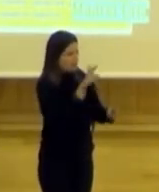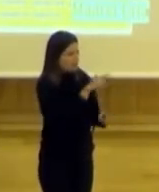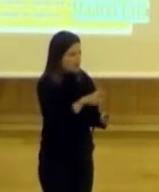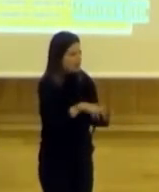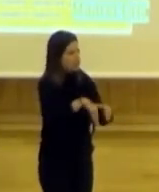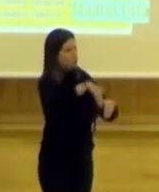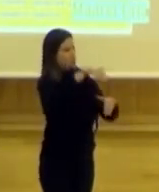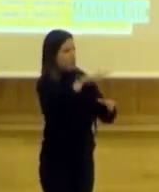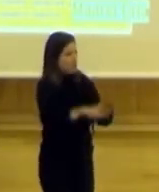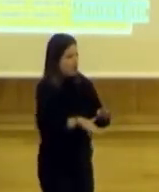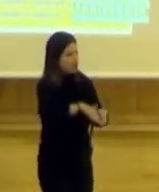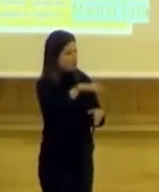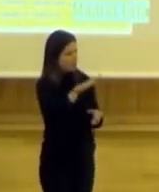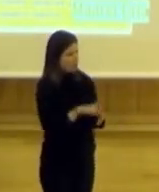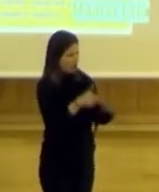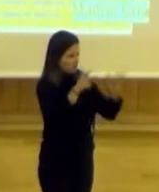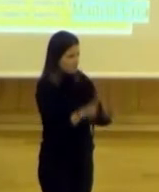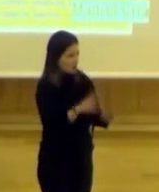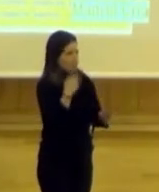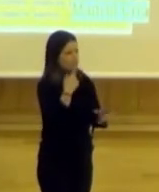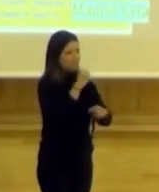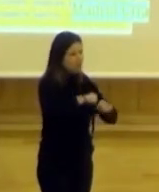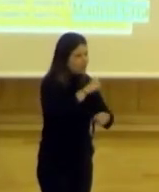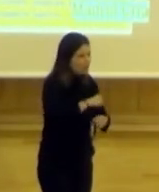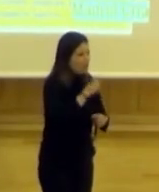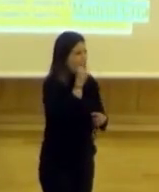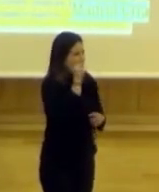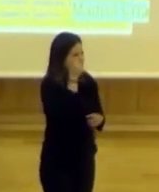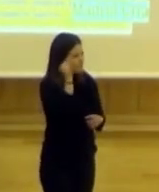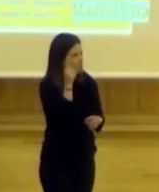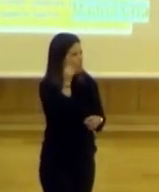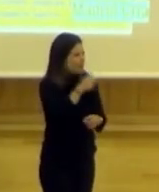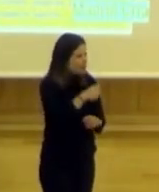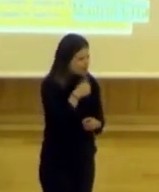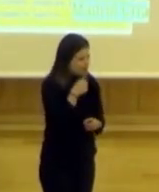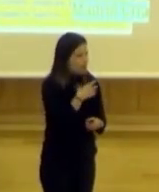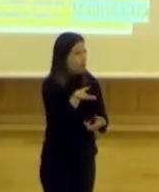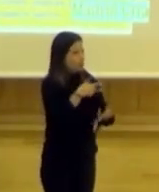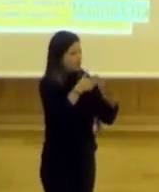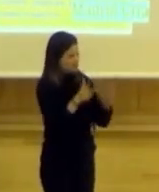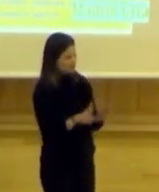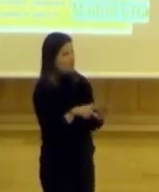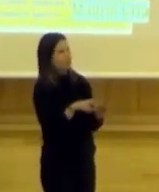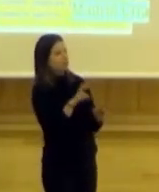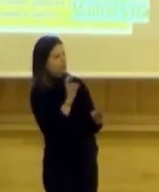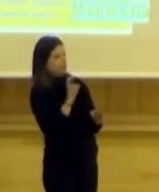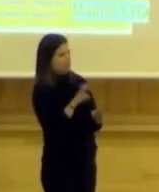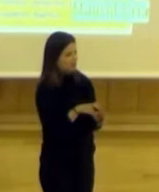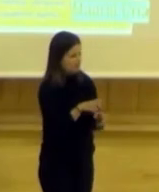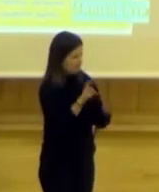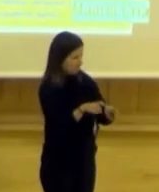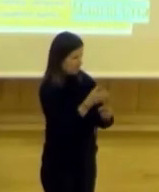suben y se bajan, para que la gente mayor o los niños o las embarazadas pudieran sentarse y descansar, ¿no?